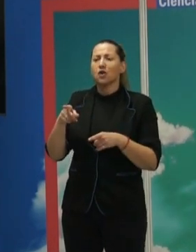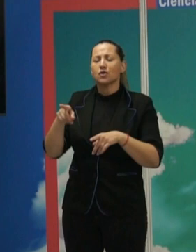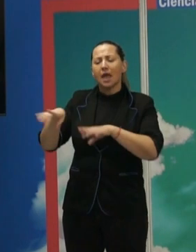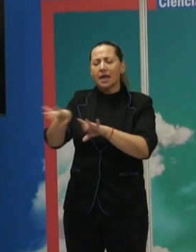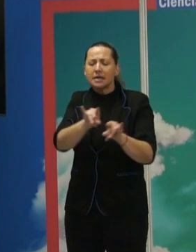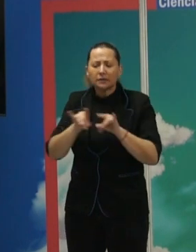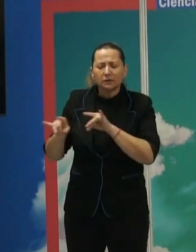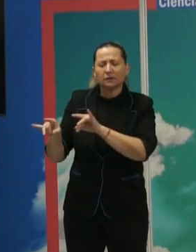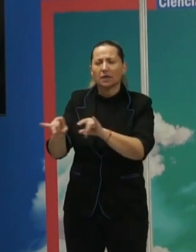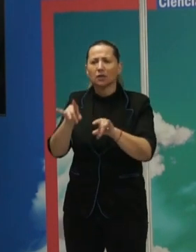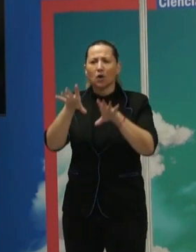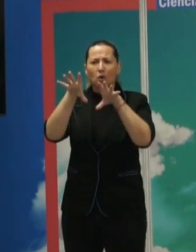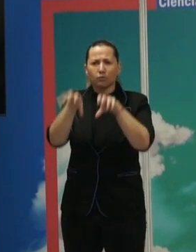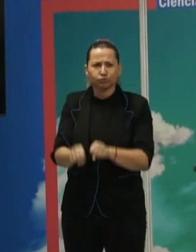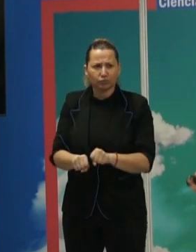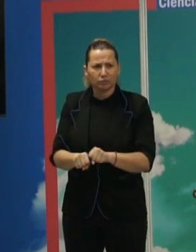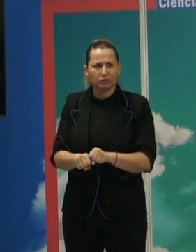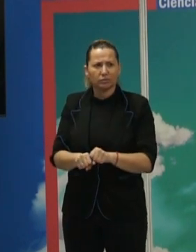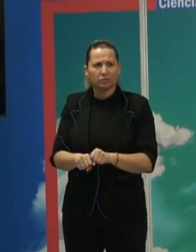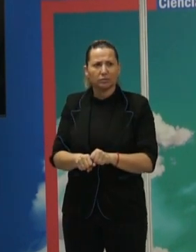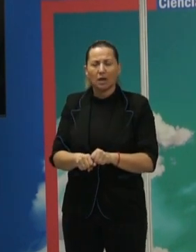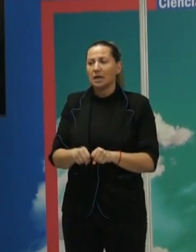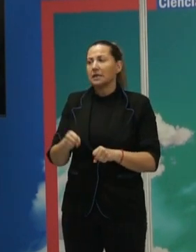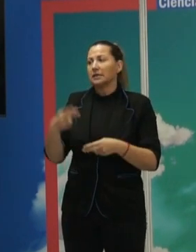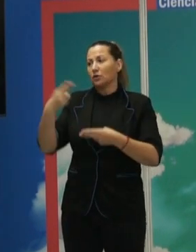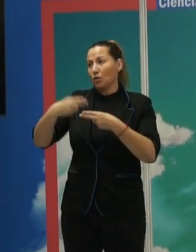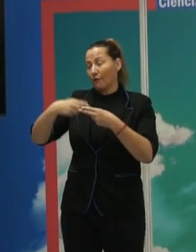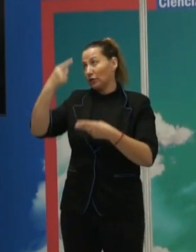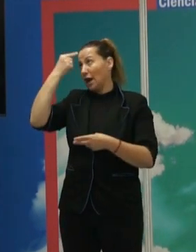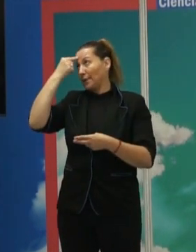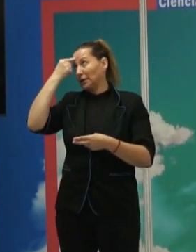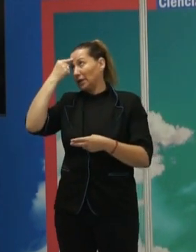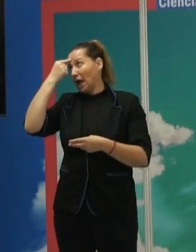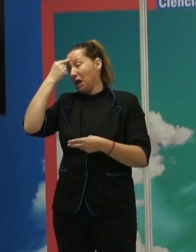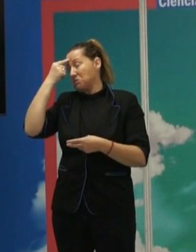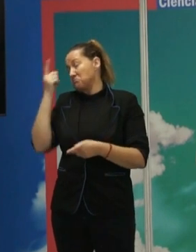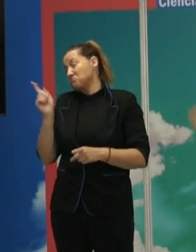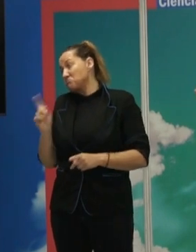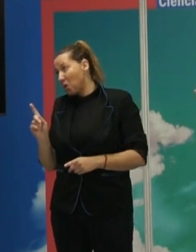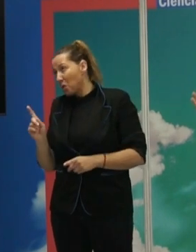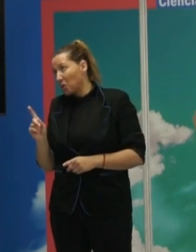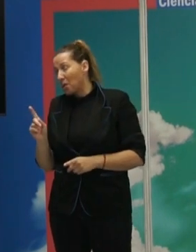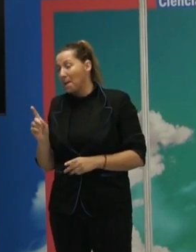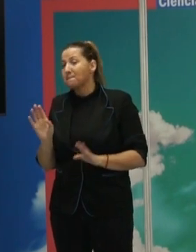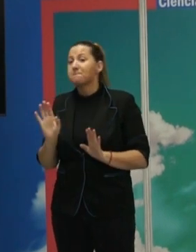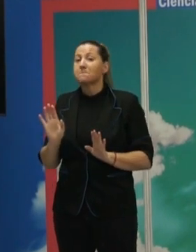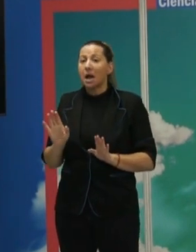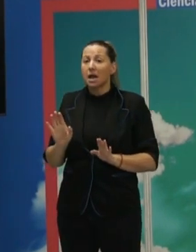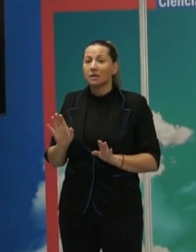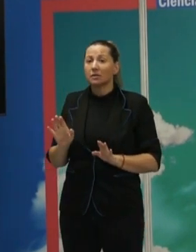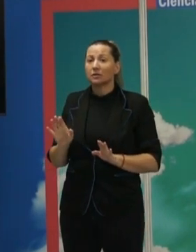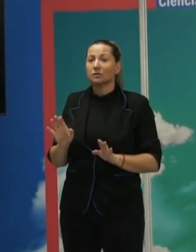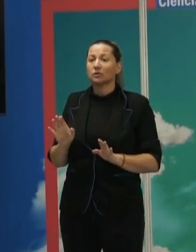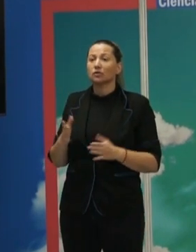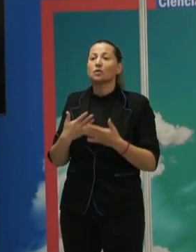estamos hablando de una frontera física, si es una frontera mental no tiene por qué, puede que sí, pero no tiene por qué. Habla de una